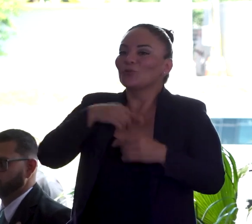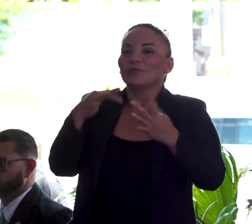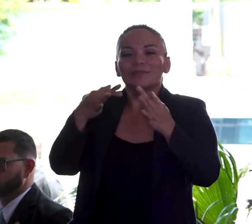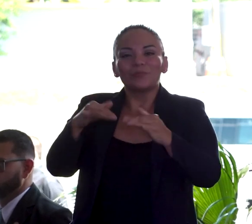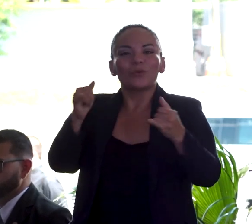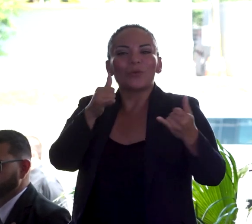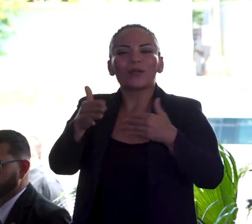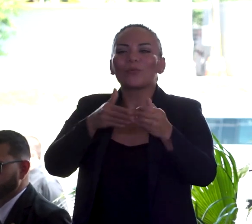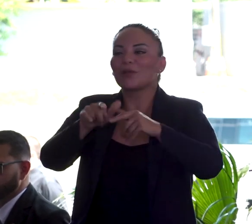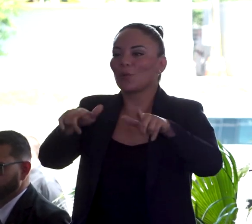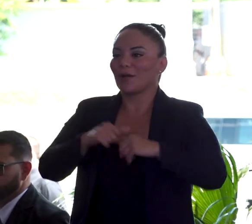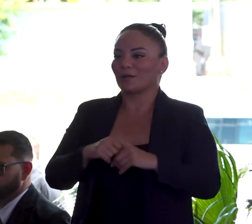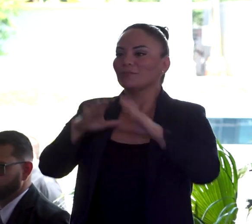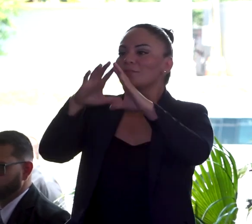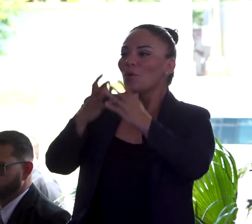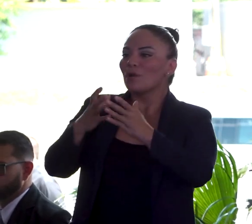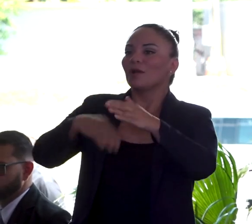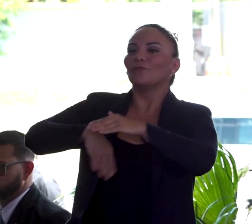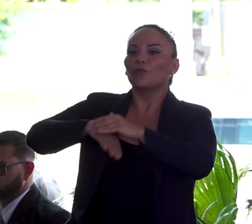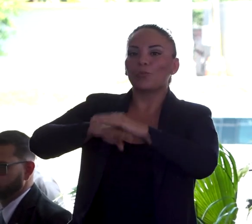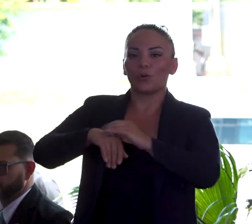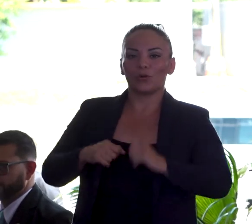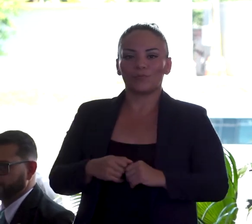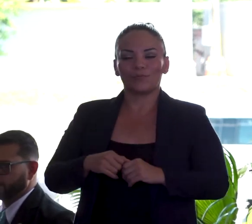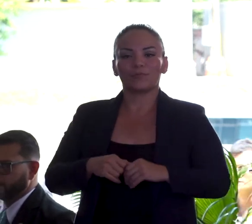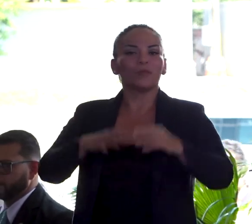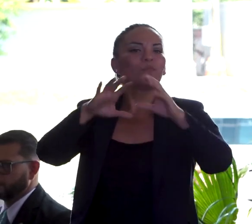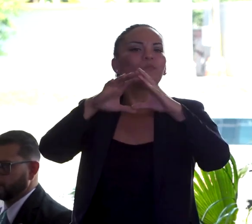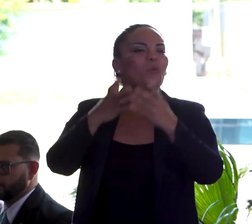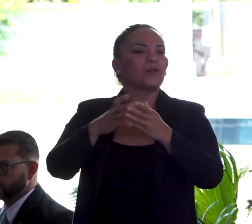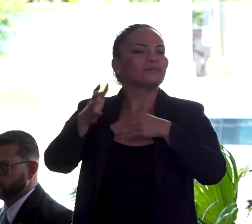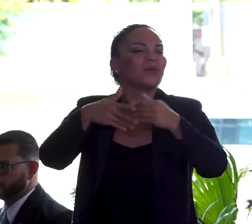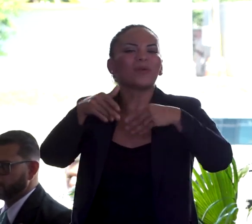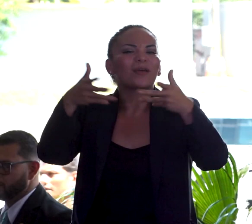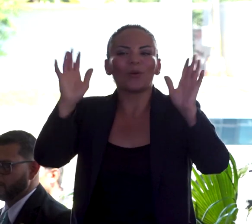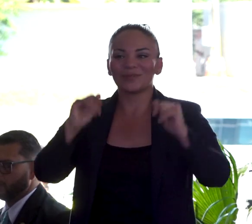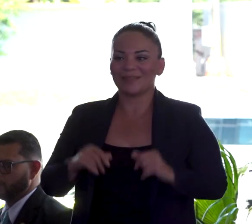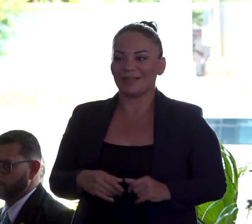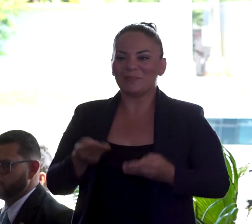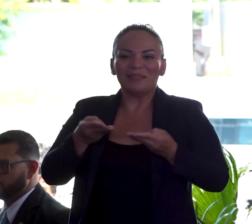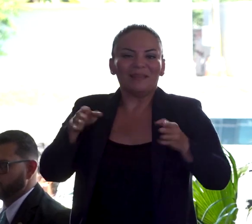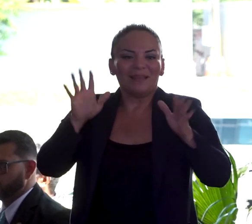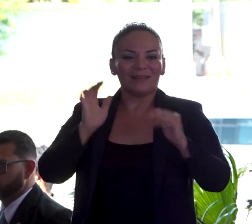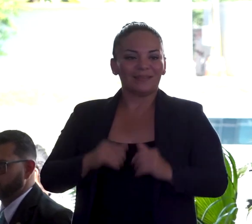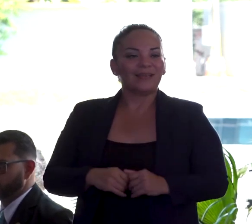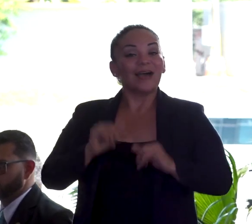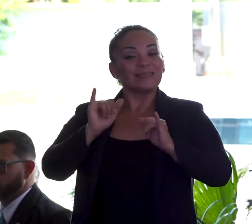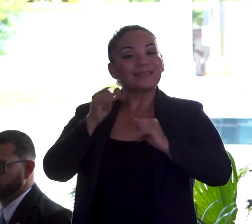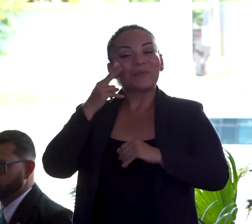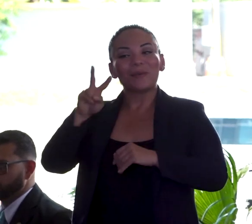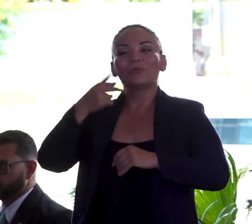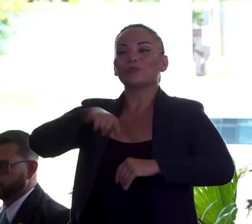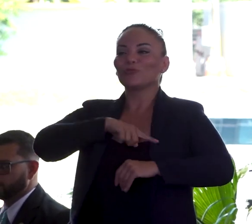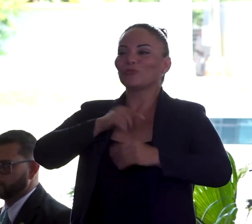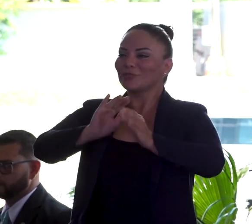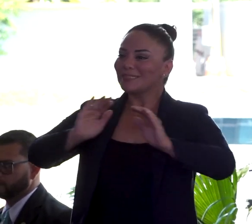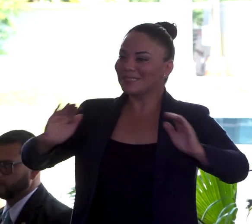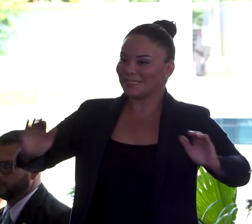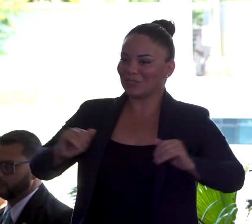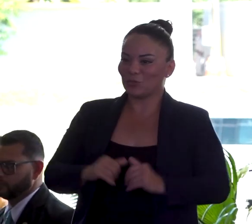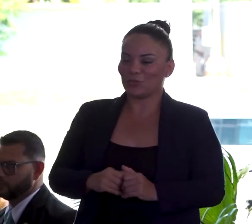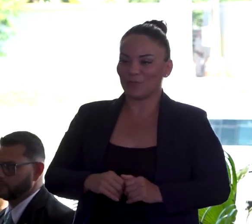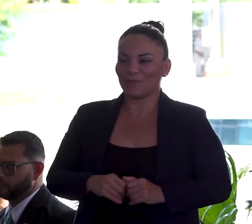pueda, con una bola de fútbol hasta con bolas de campo. Así vemos los niños y niñas